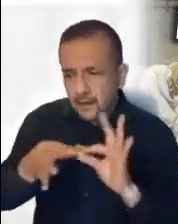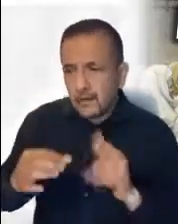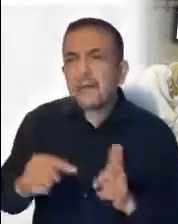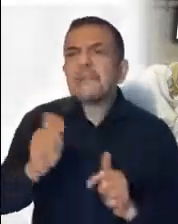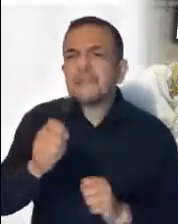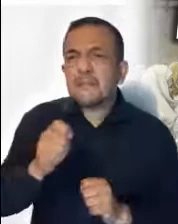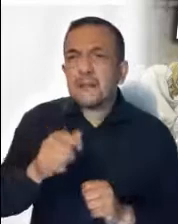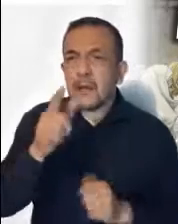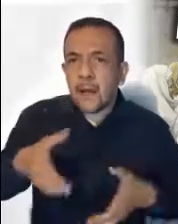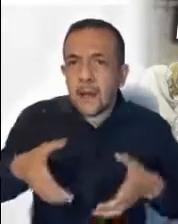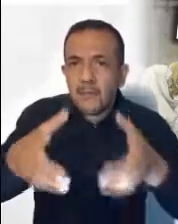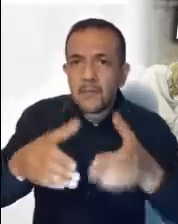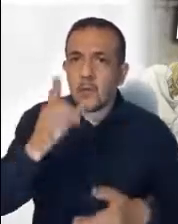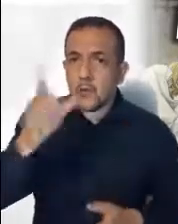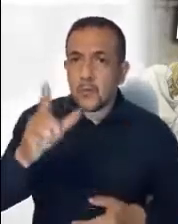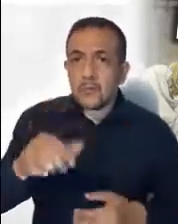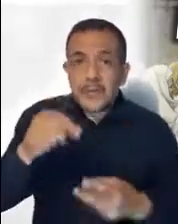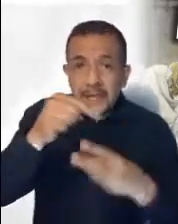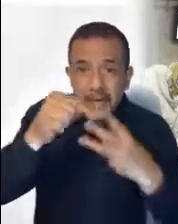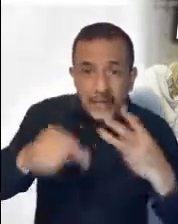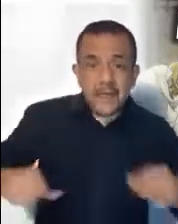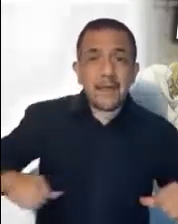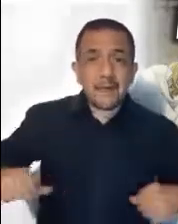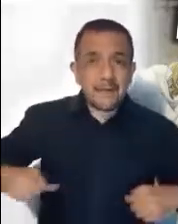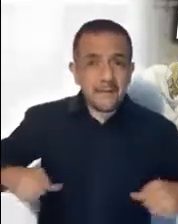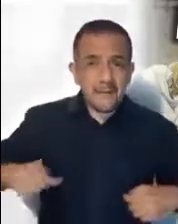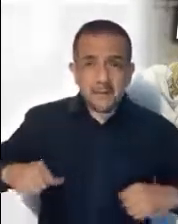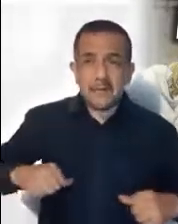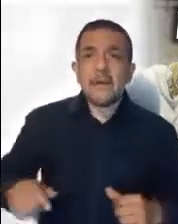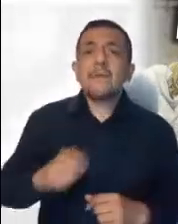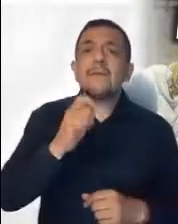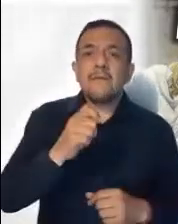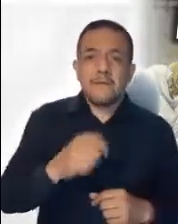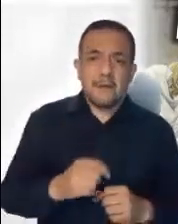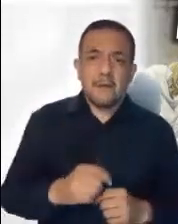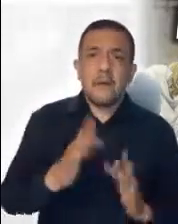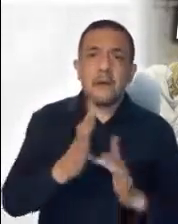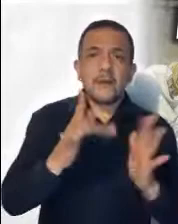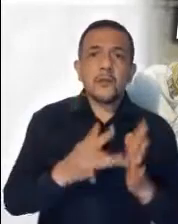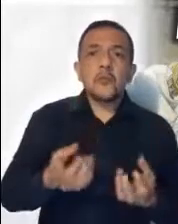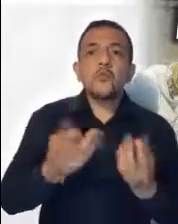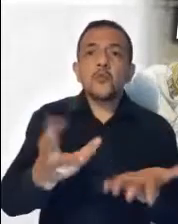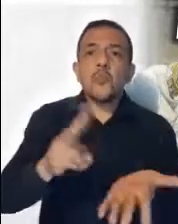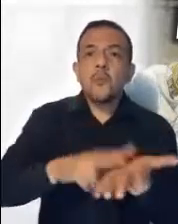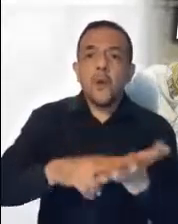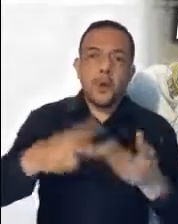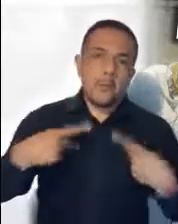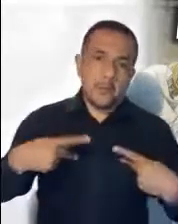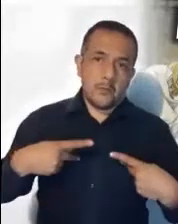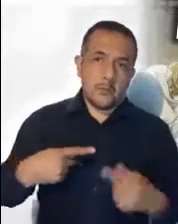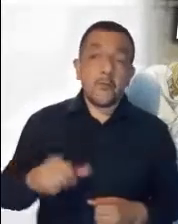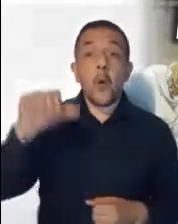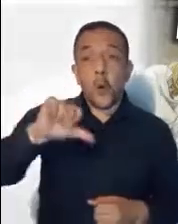todas van encaminadas a dar plenitud de vida y dignidad a las personas. Hoy debería ser igual el